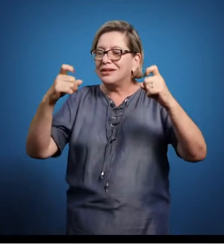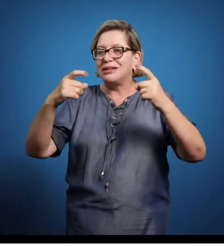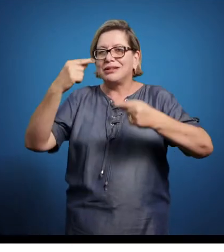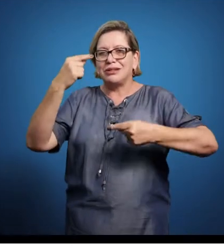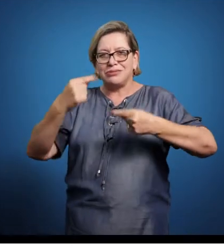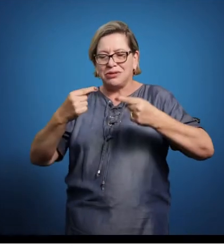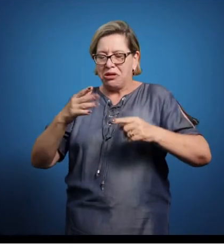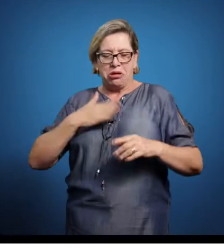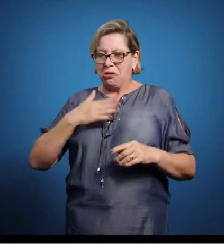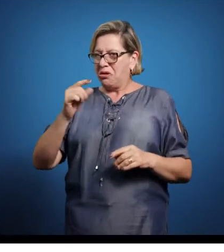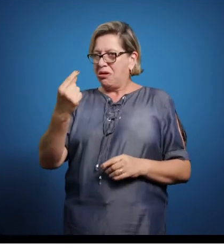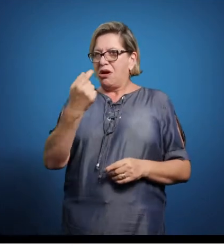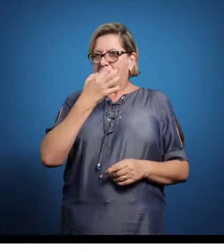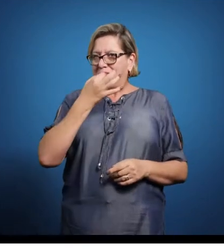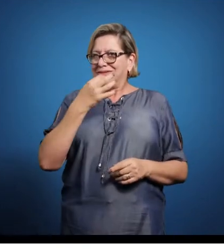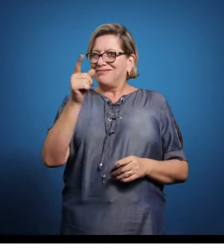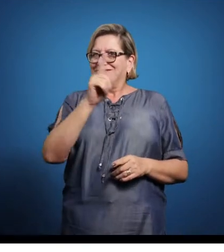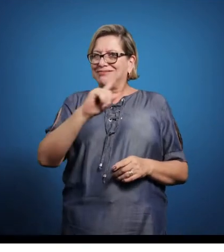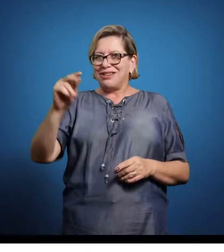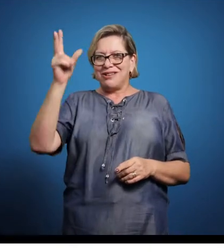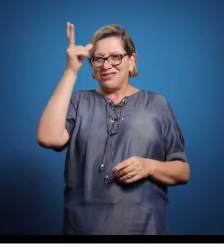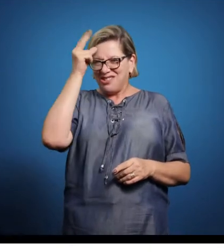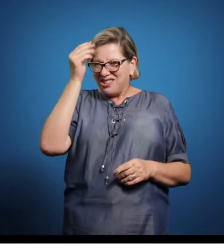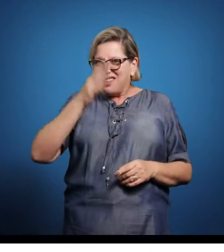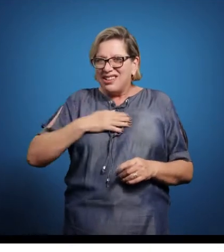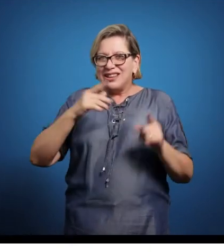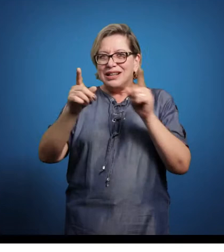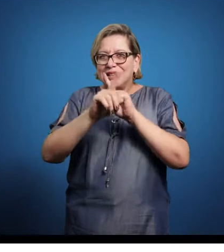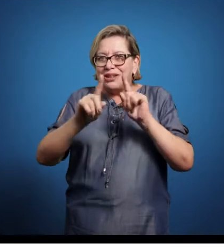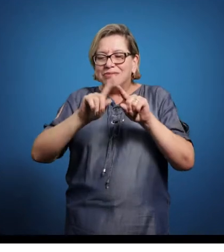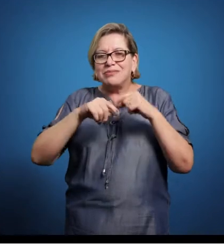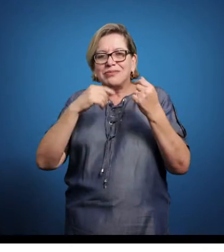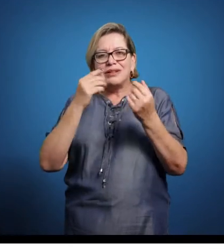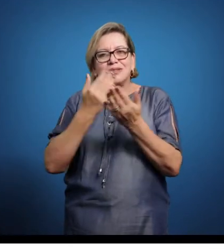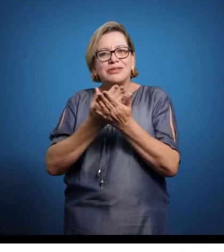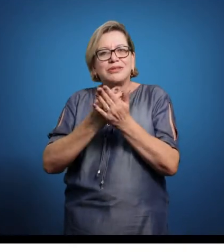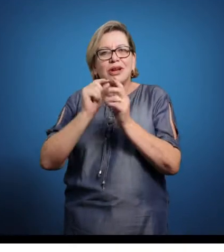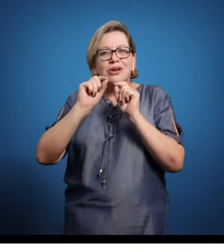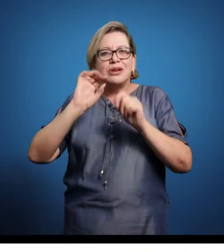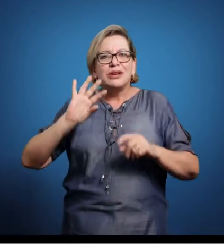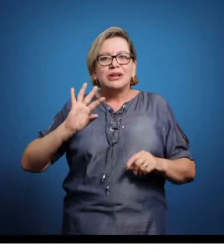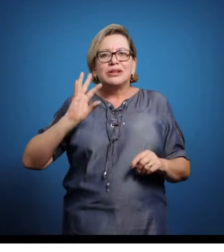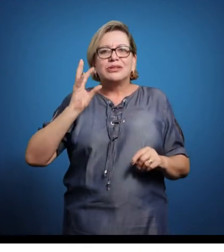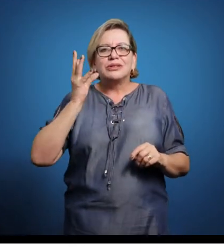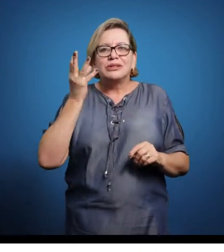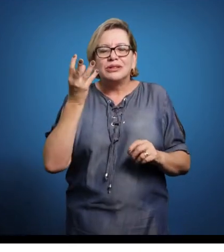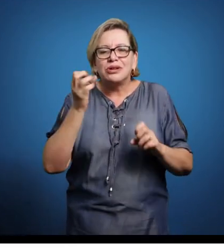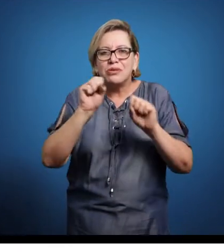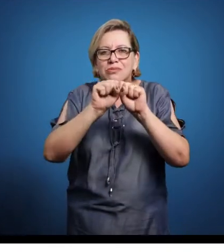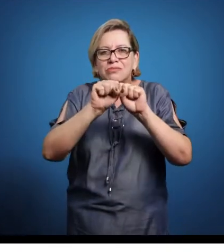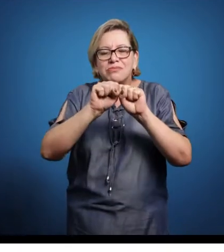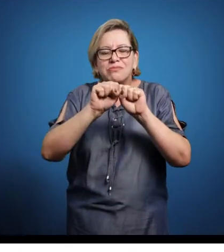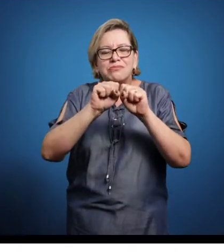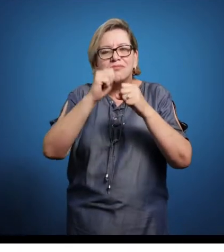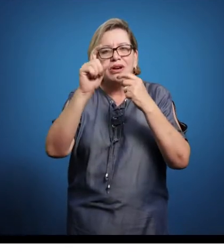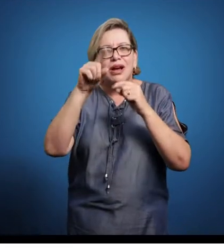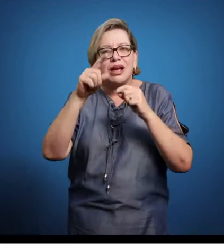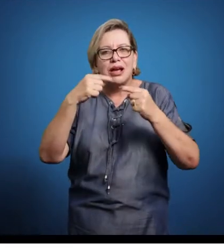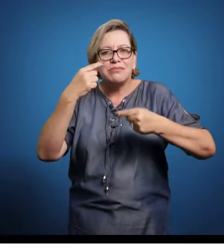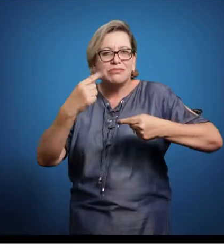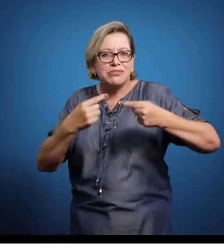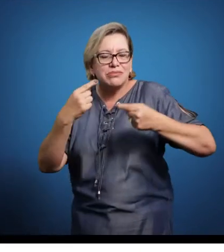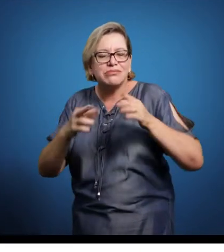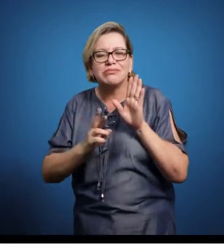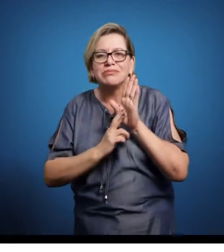juízo, a minha opinião, questões ideológicas, mas estudar fenômenos, o sistema político, sua